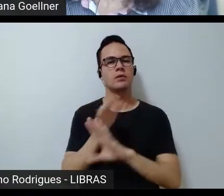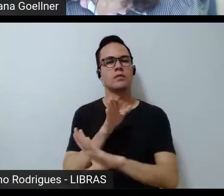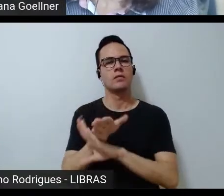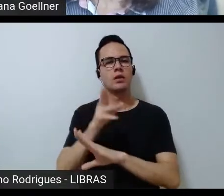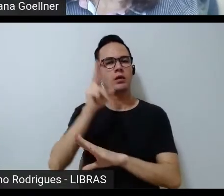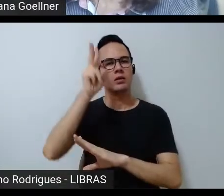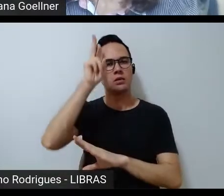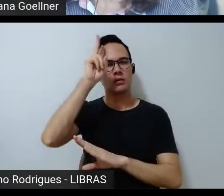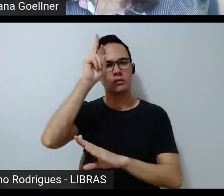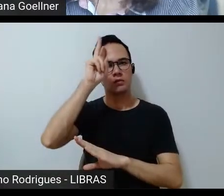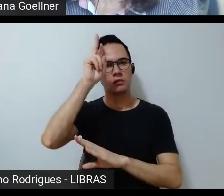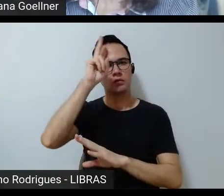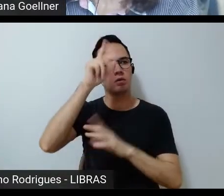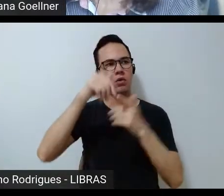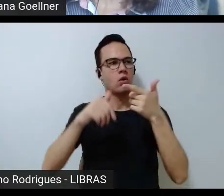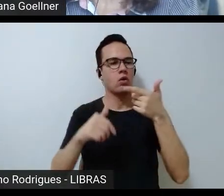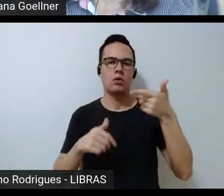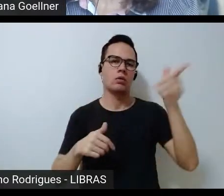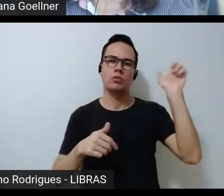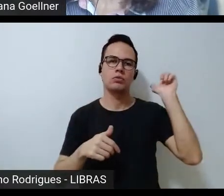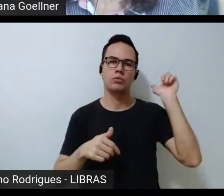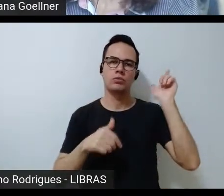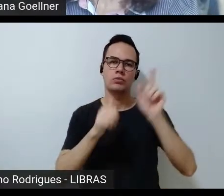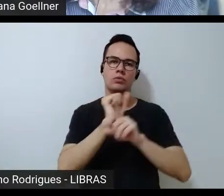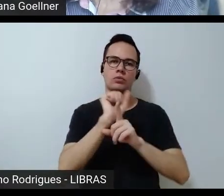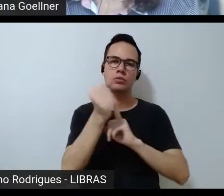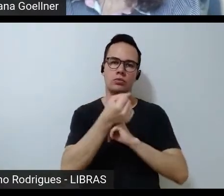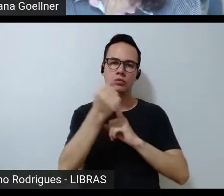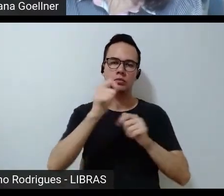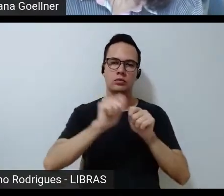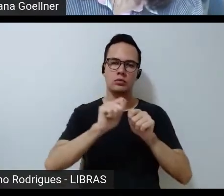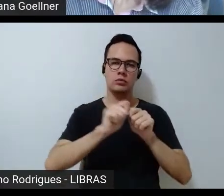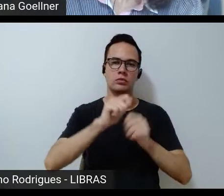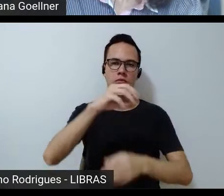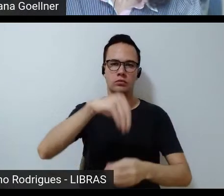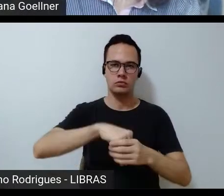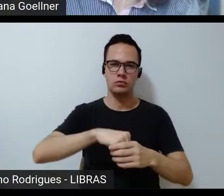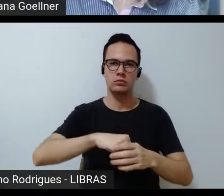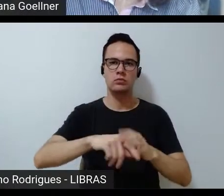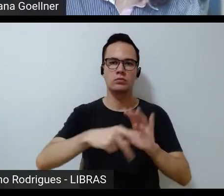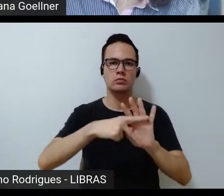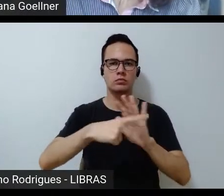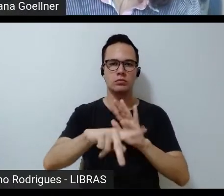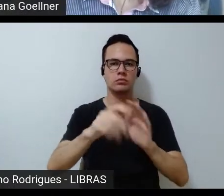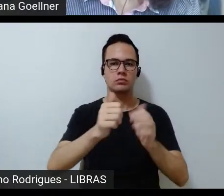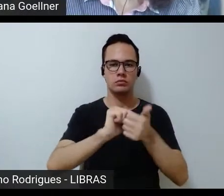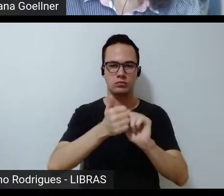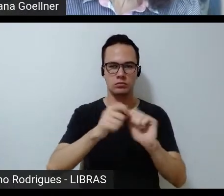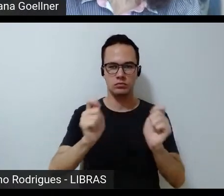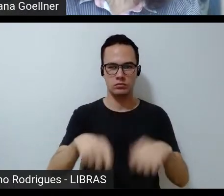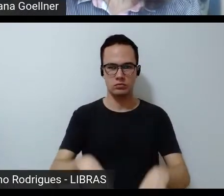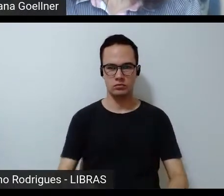em outra função social mesmo dentro do papel de atleta.